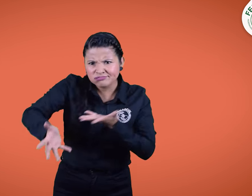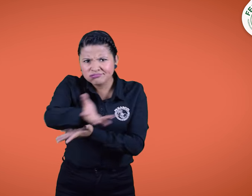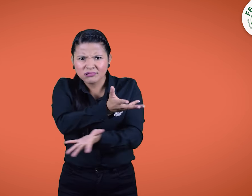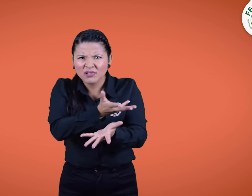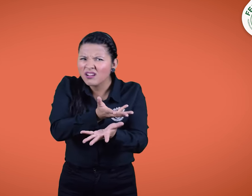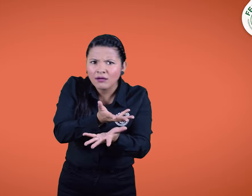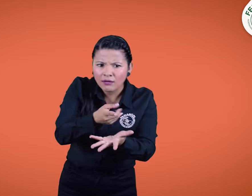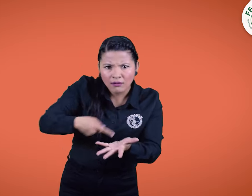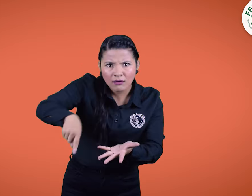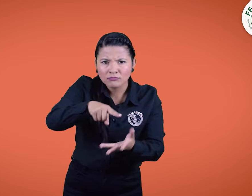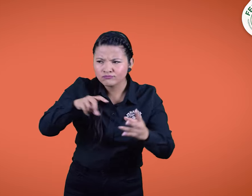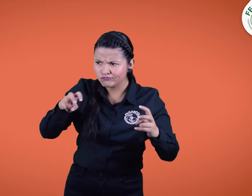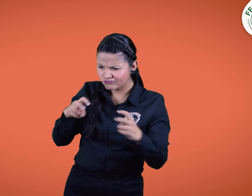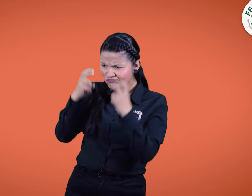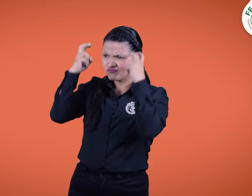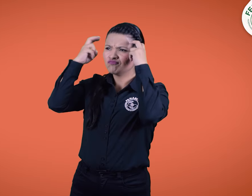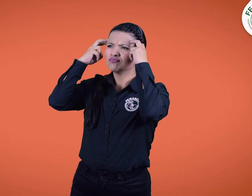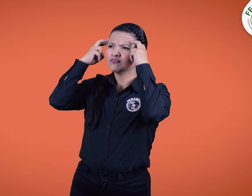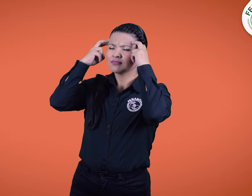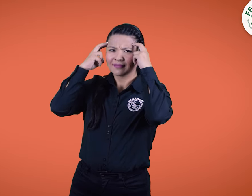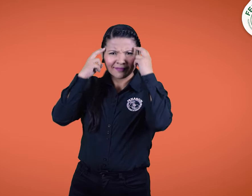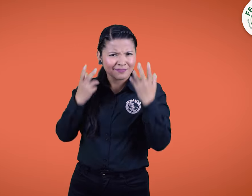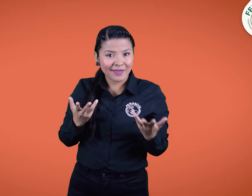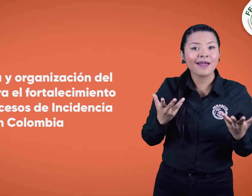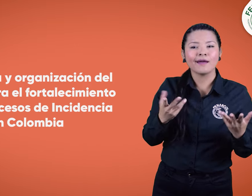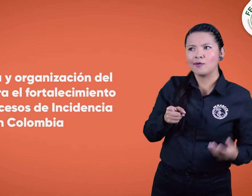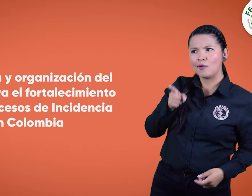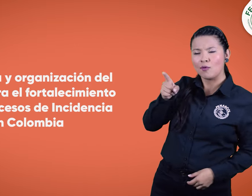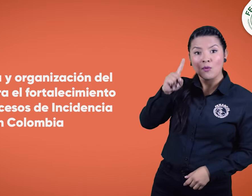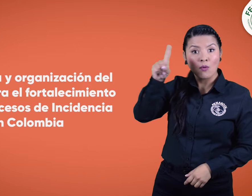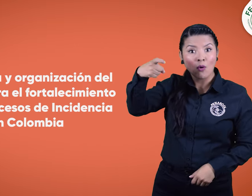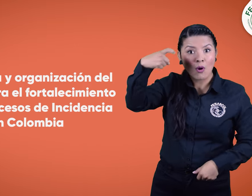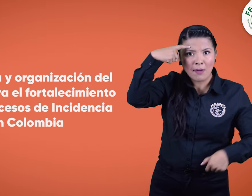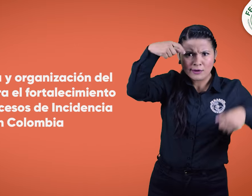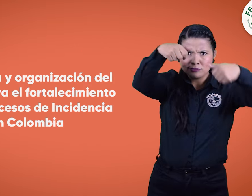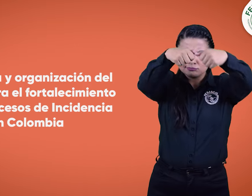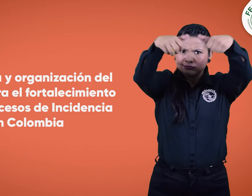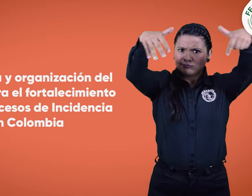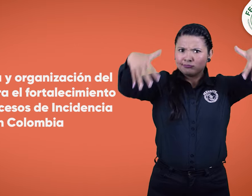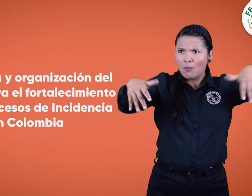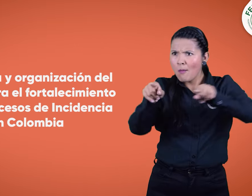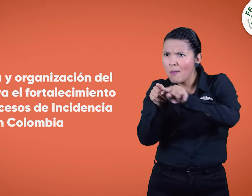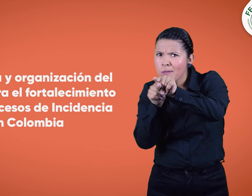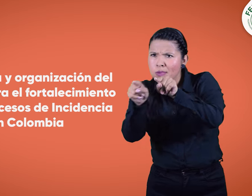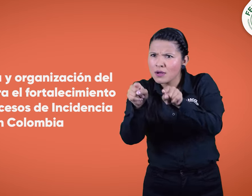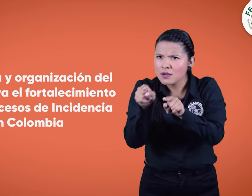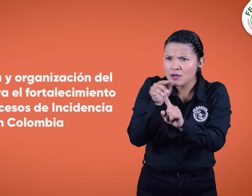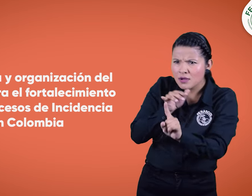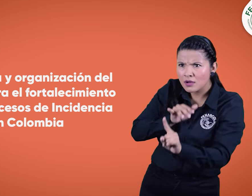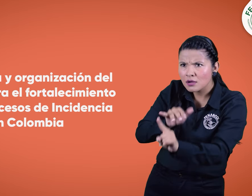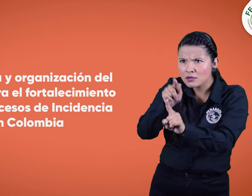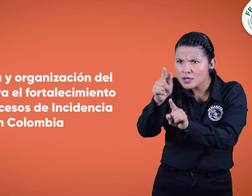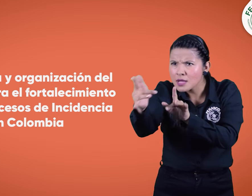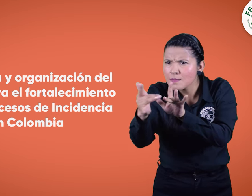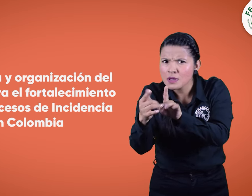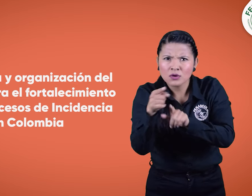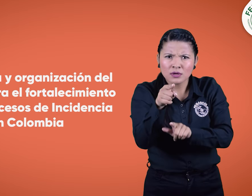y conocimiento clave sobre estructura y organización del Estado para el fortalecimiento de los